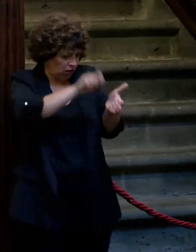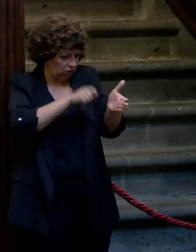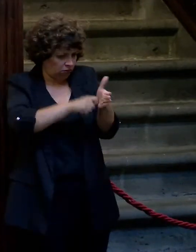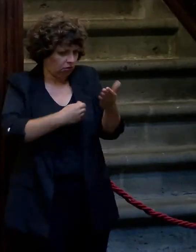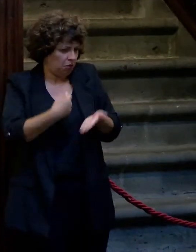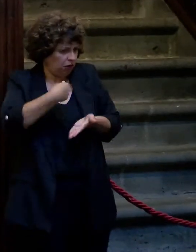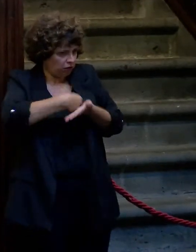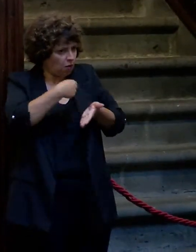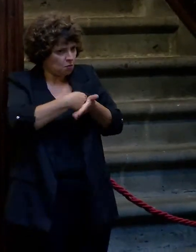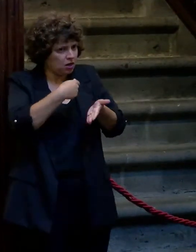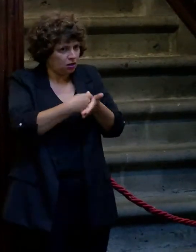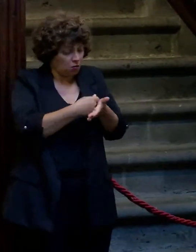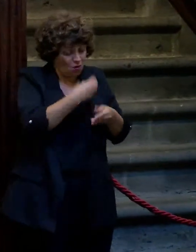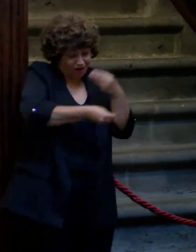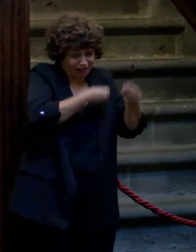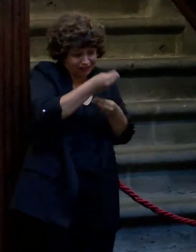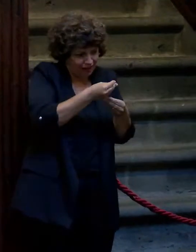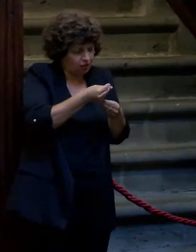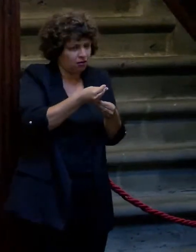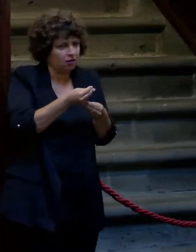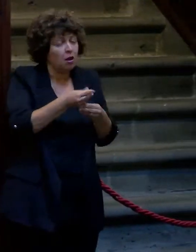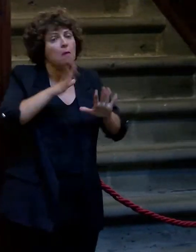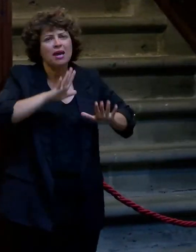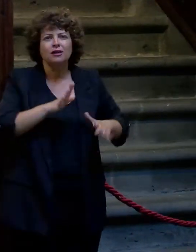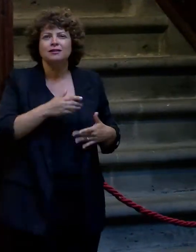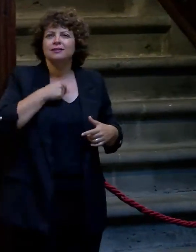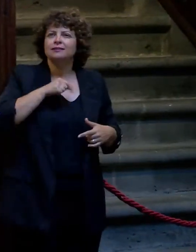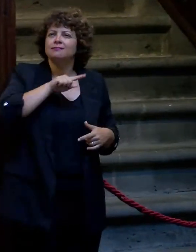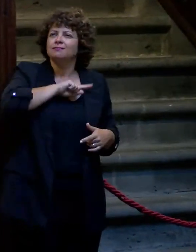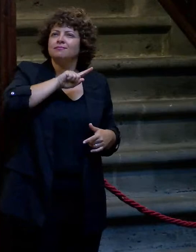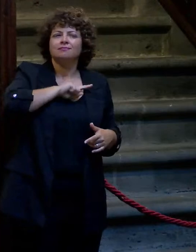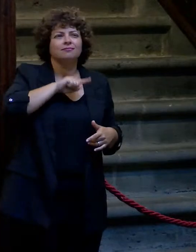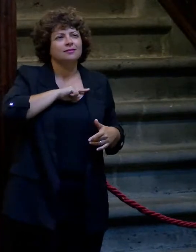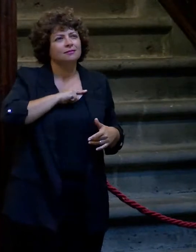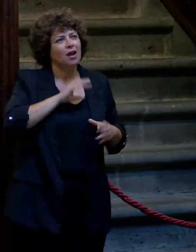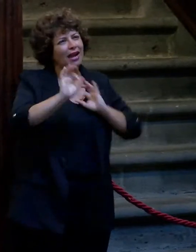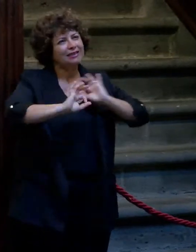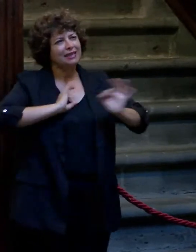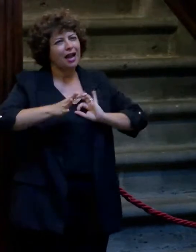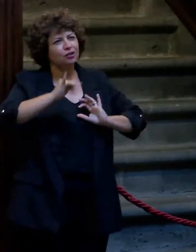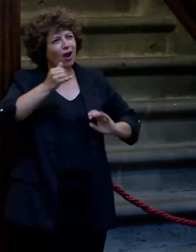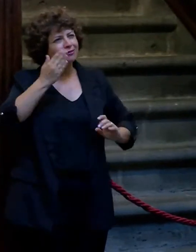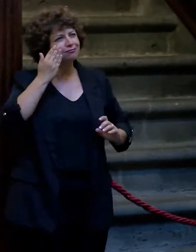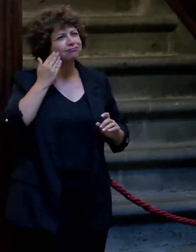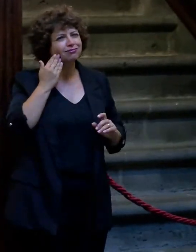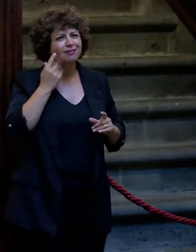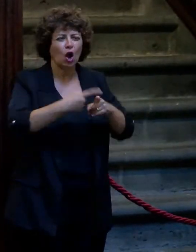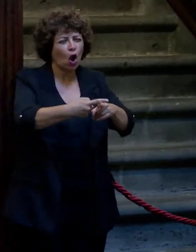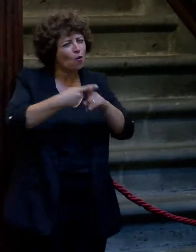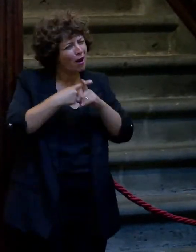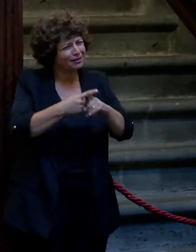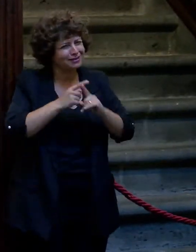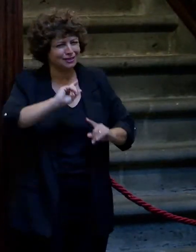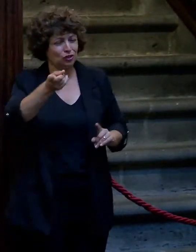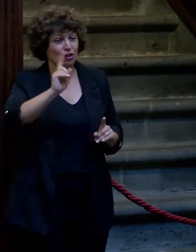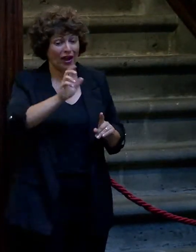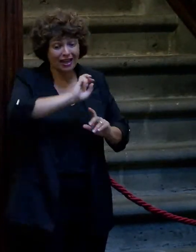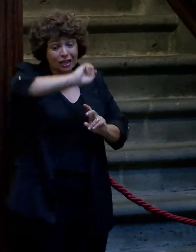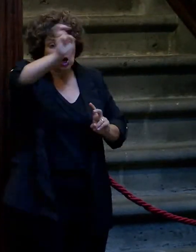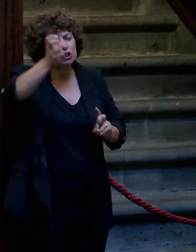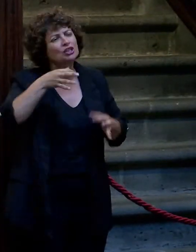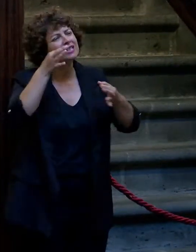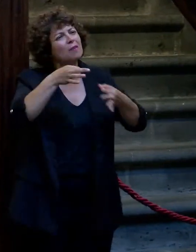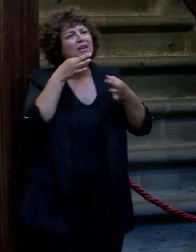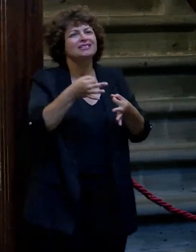pagando su dinero, sea por hacer una cosa u otra, pero la satisfacción que me da el teatro, no, porque es compartido y en lo otro, siempre hay alguien que